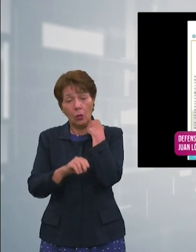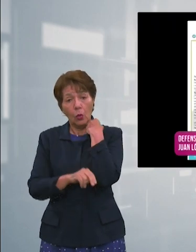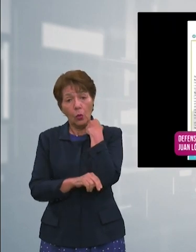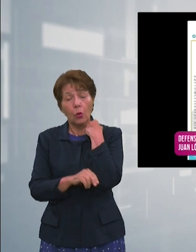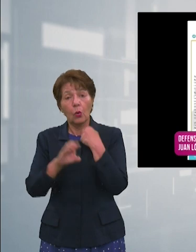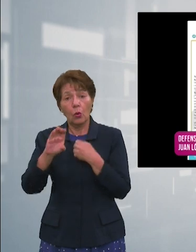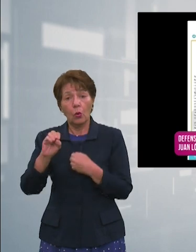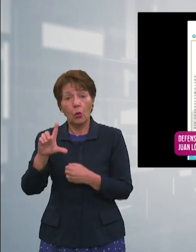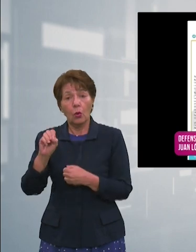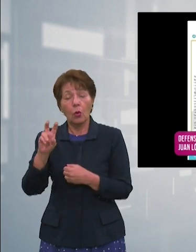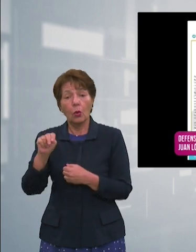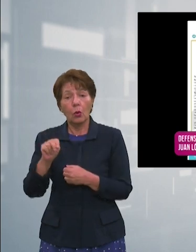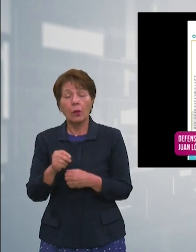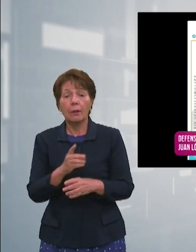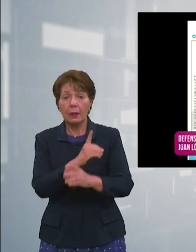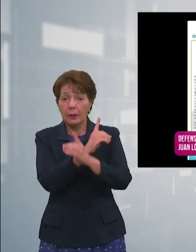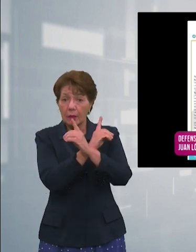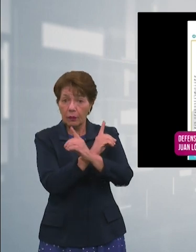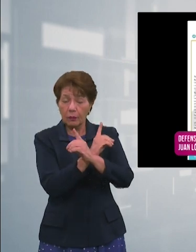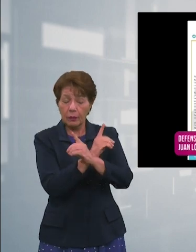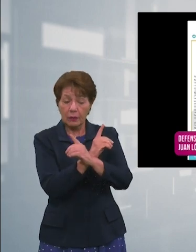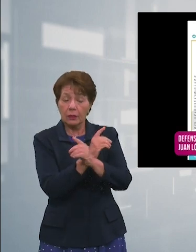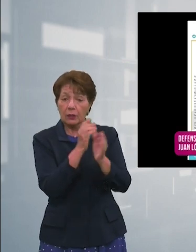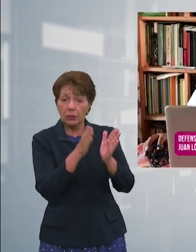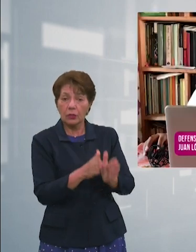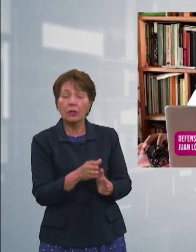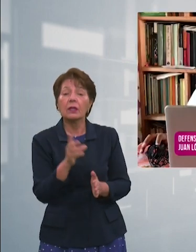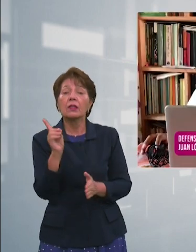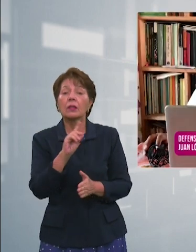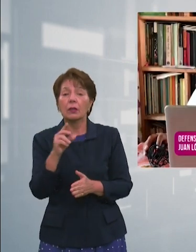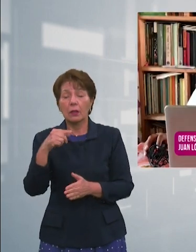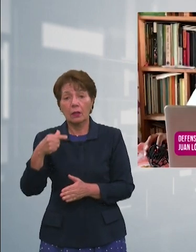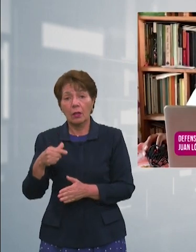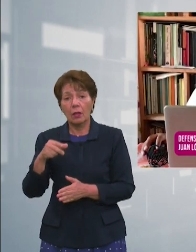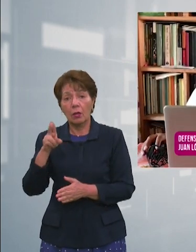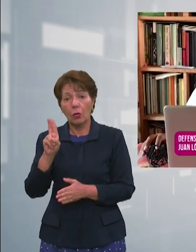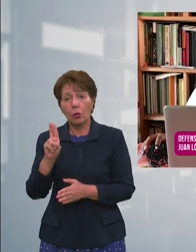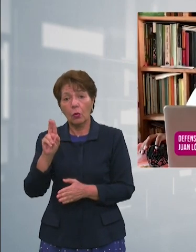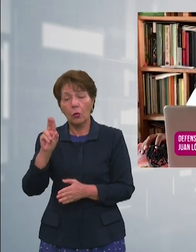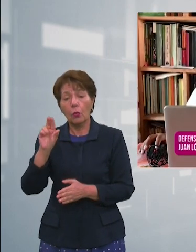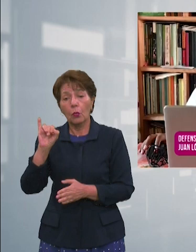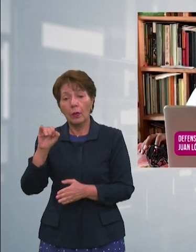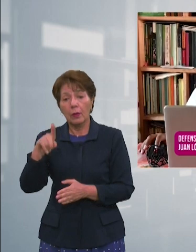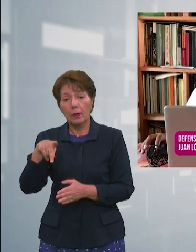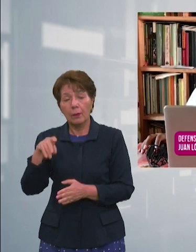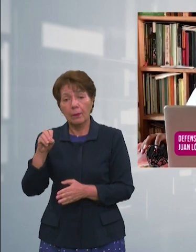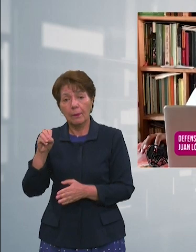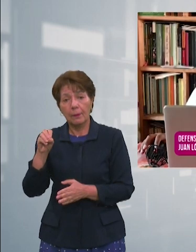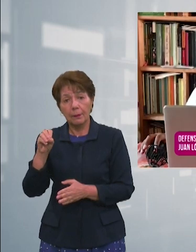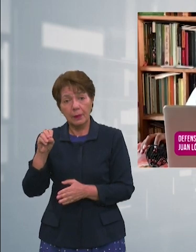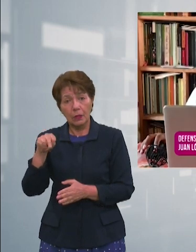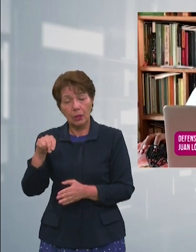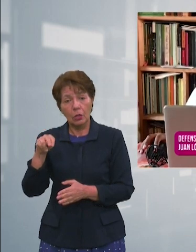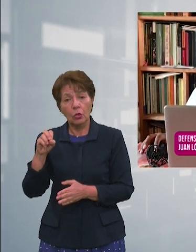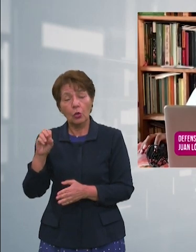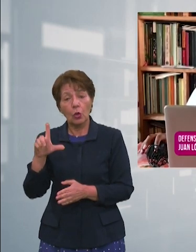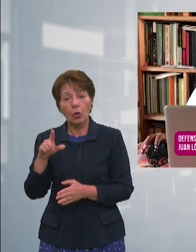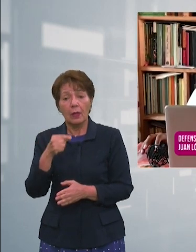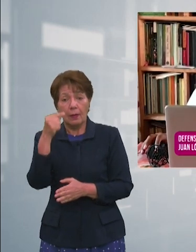defensores de Huapinol, que incluye al ambientalista y delegado de la Palabra de Dios, Juan López. Leonel George,